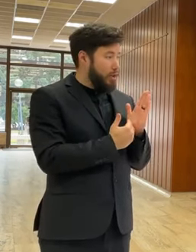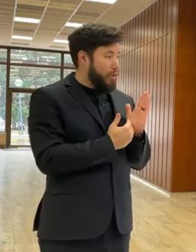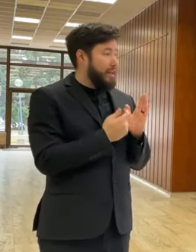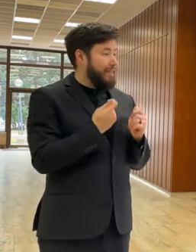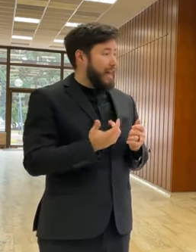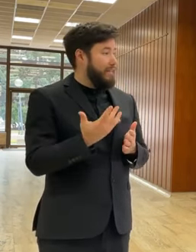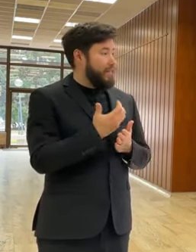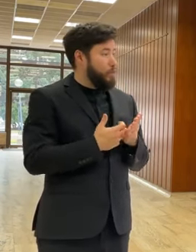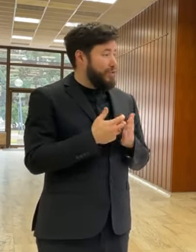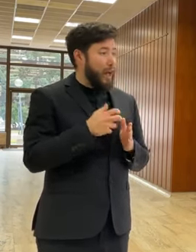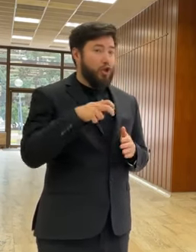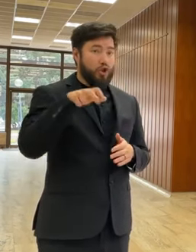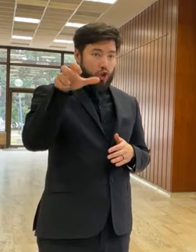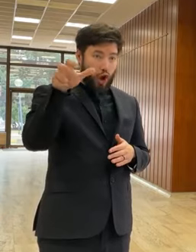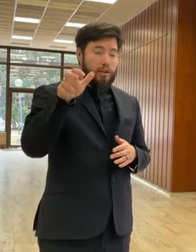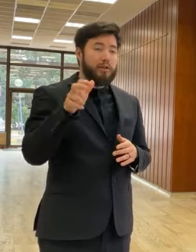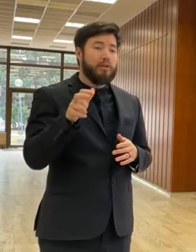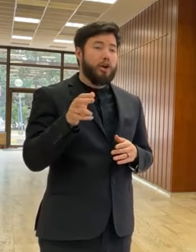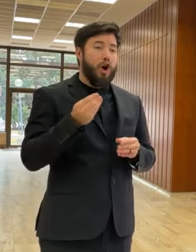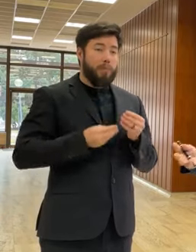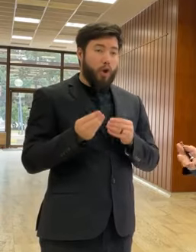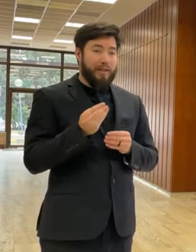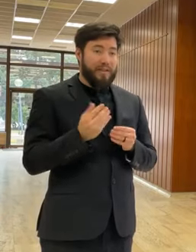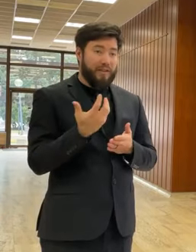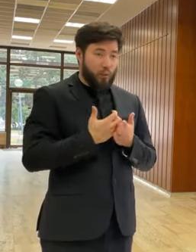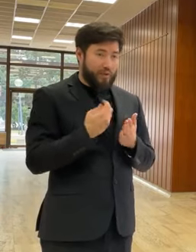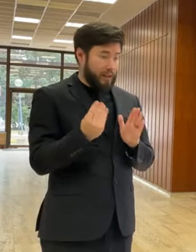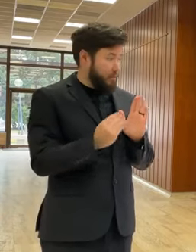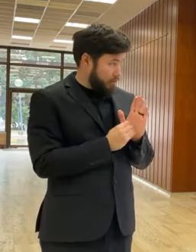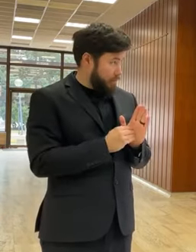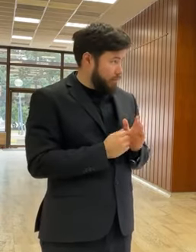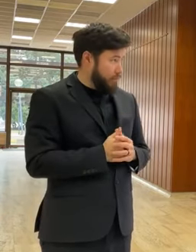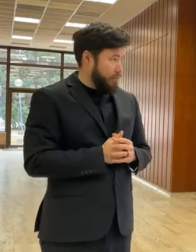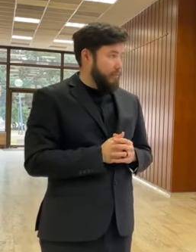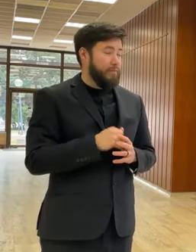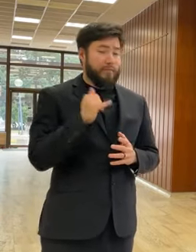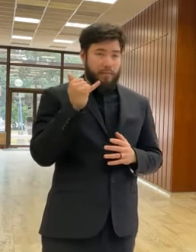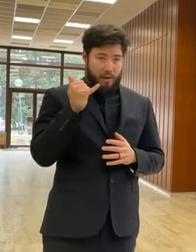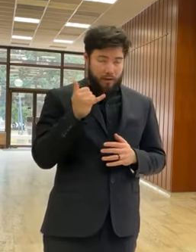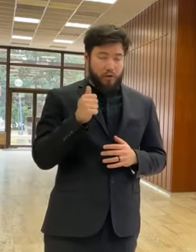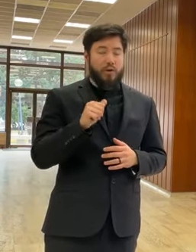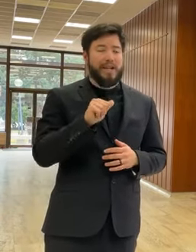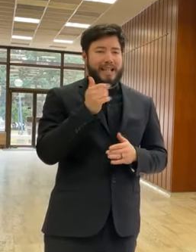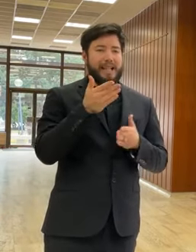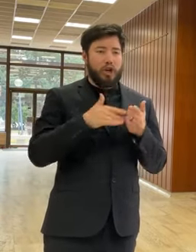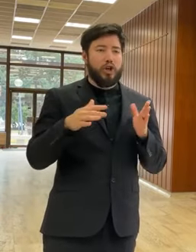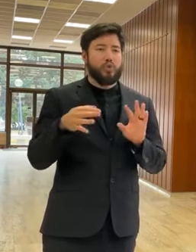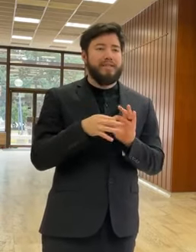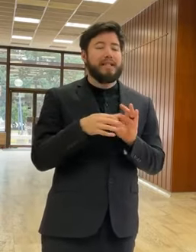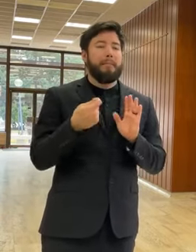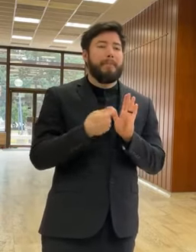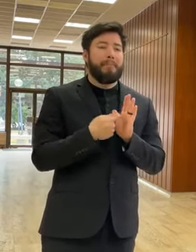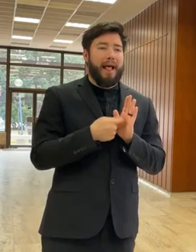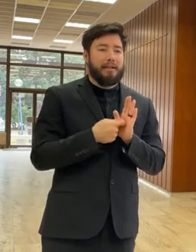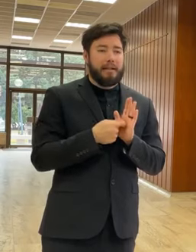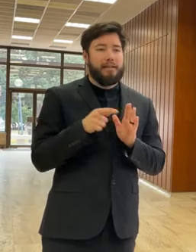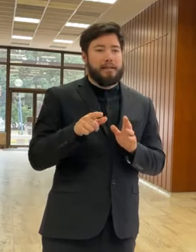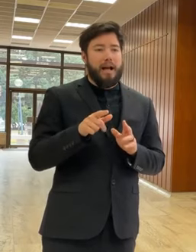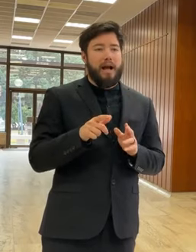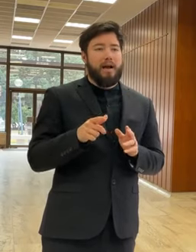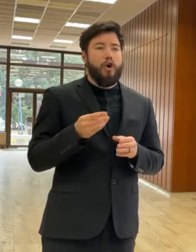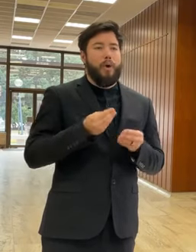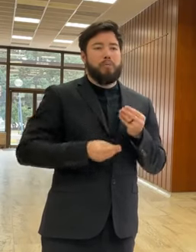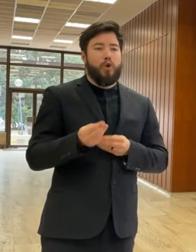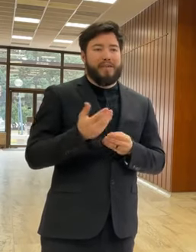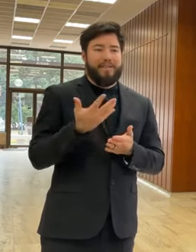využívanie dronov? Áno. A samozrejme, je tam aj jedna časť, ktorá súvisí s poplatkami za toto komerčné využívanie.